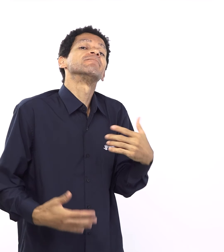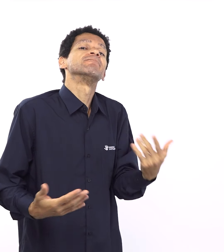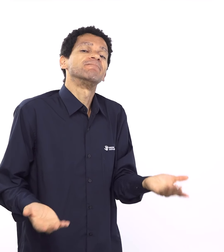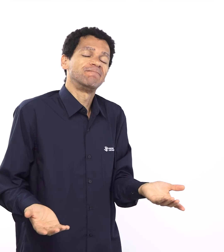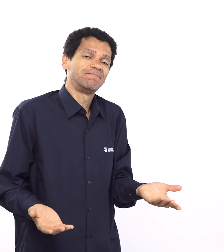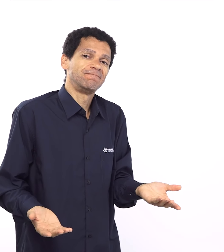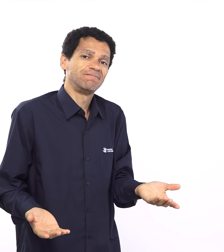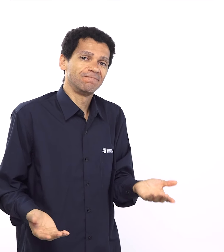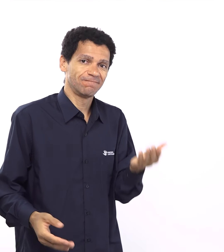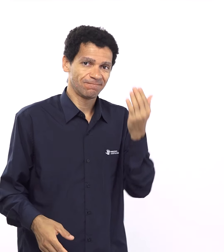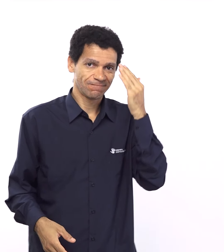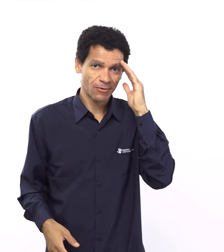na quinta-feira